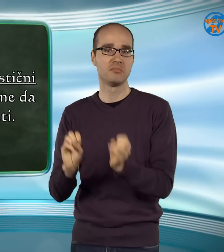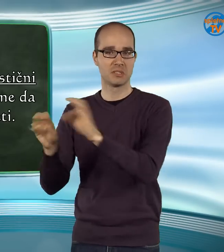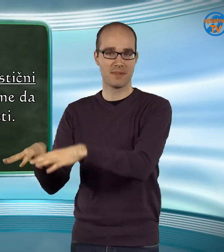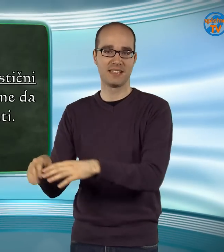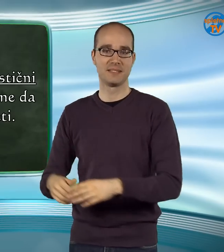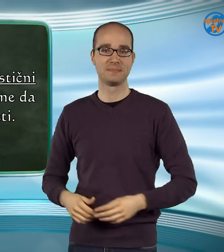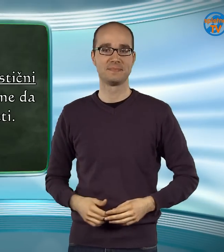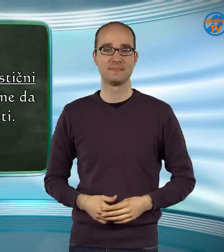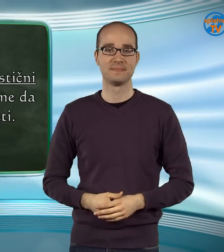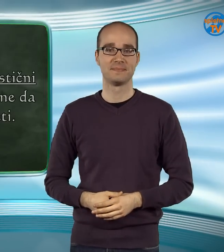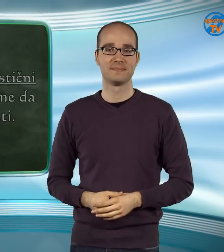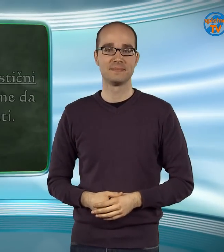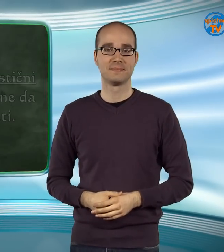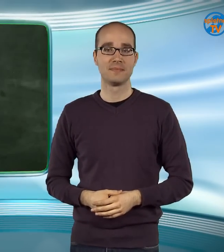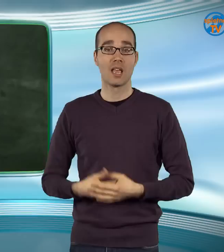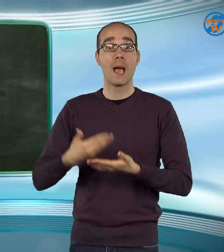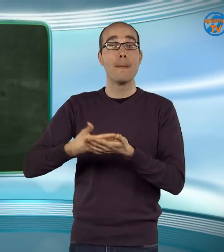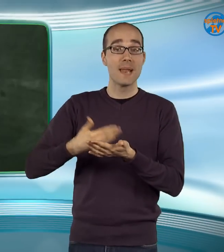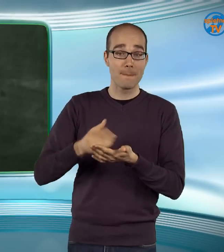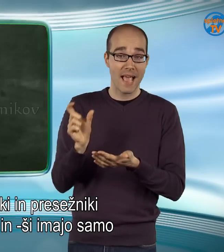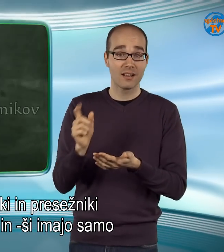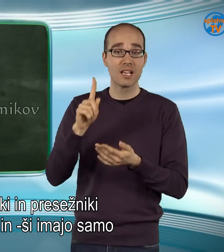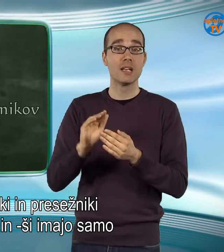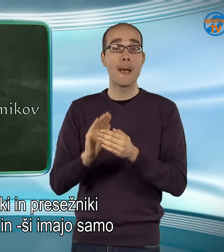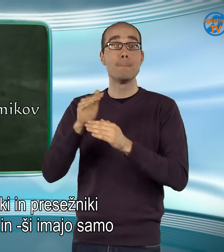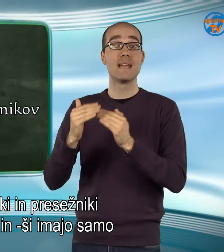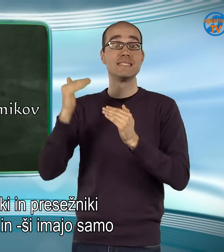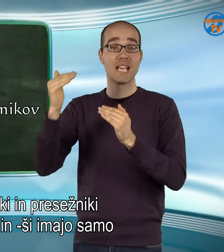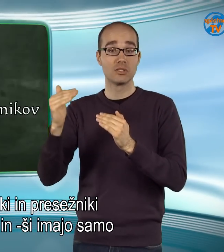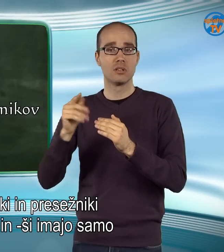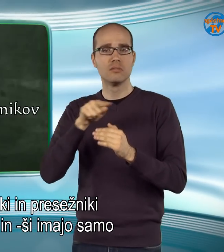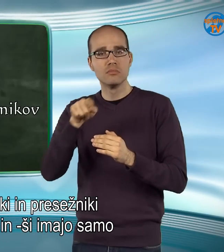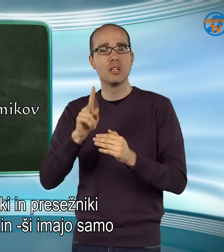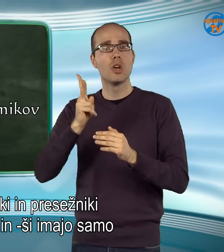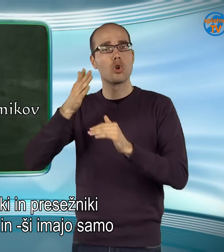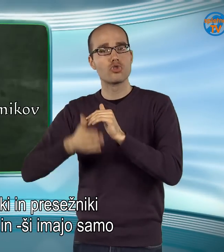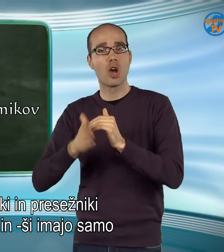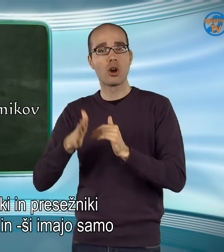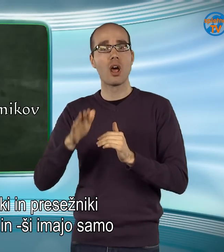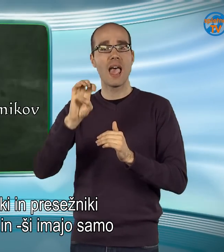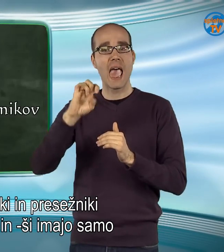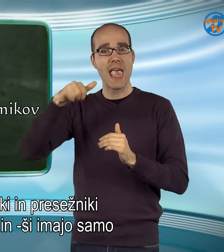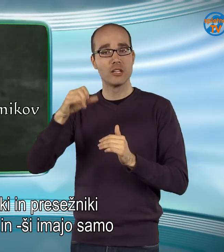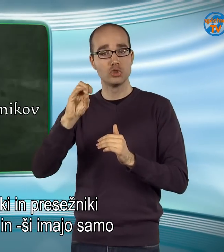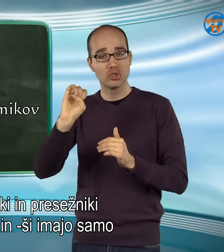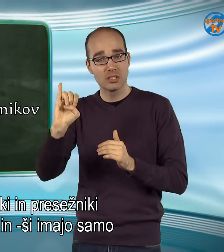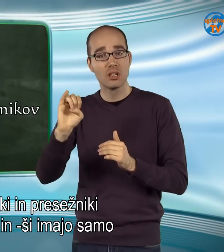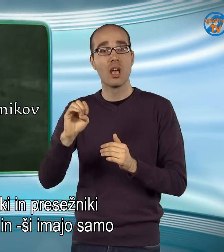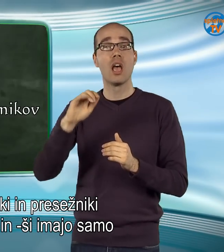Vrzi ga v smeti. Primerniki in presežniki na Ejši, Ji in Ši